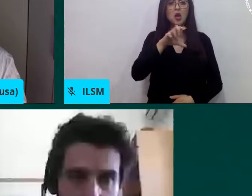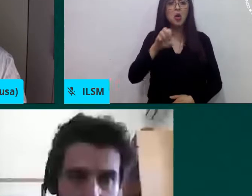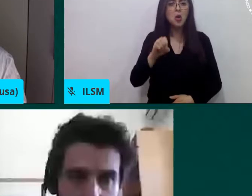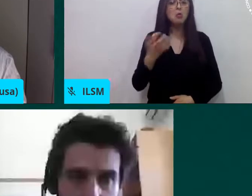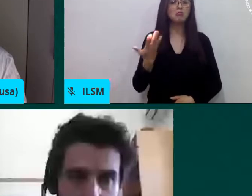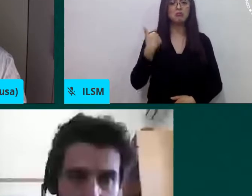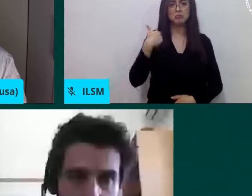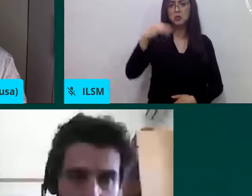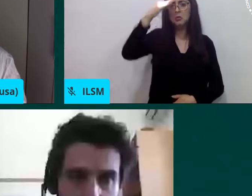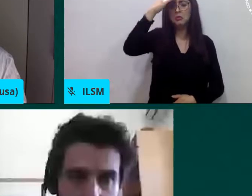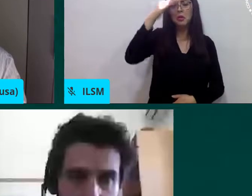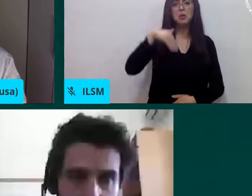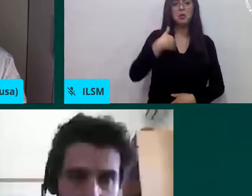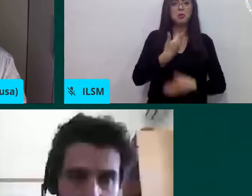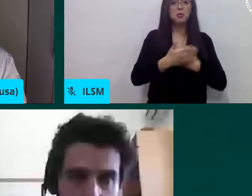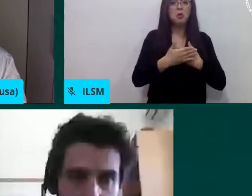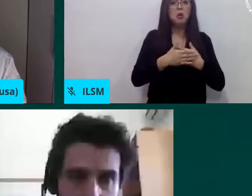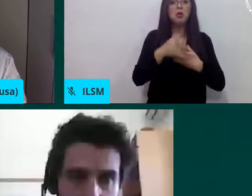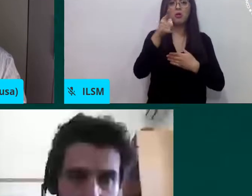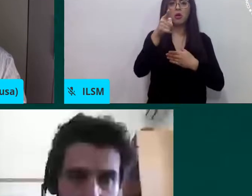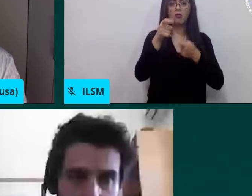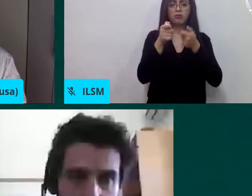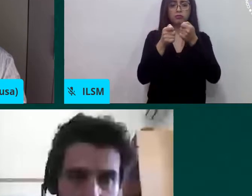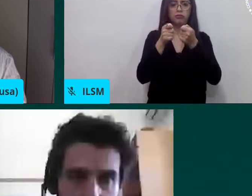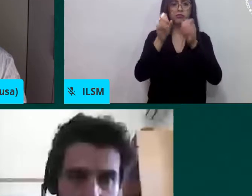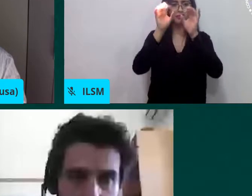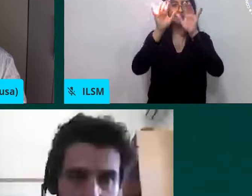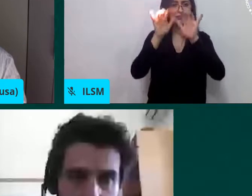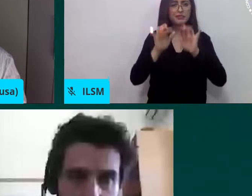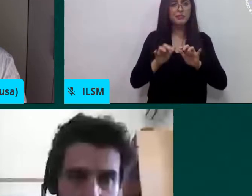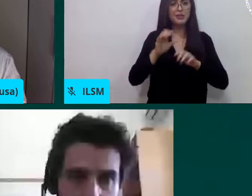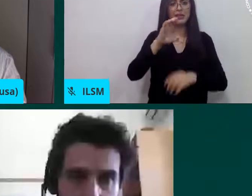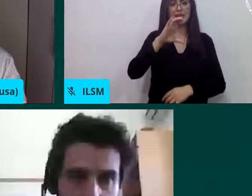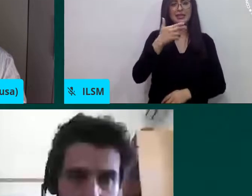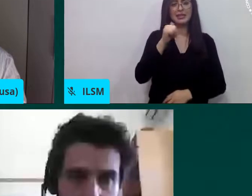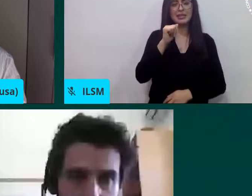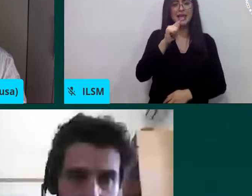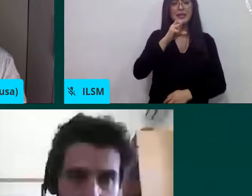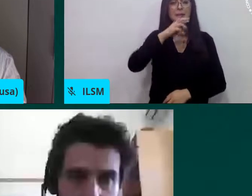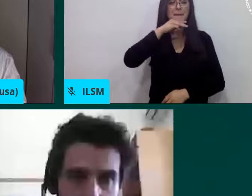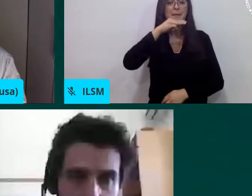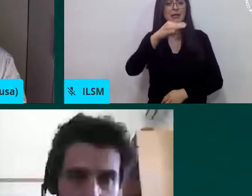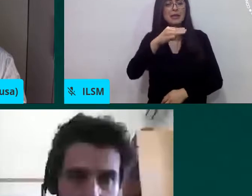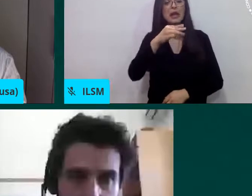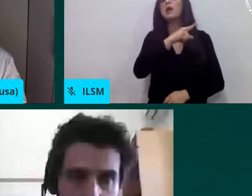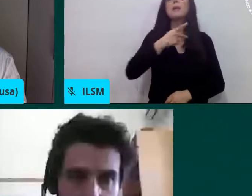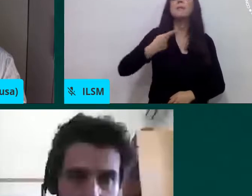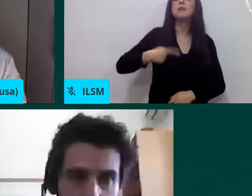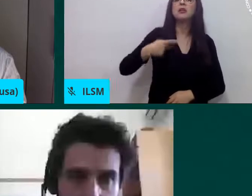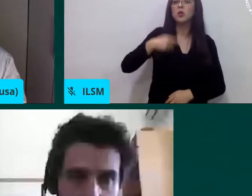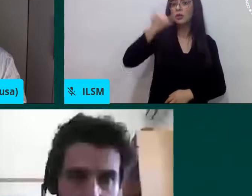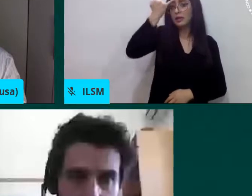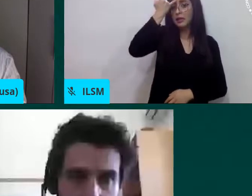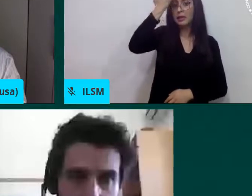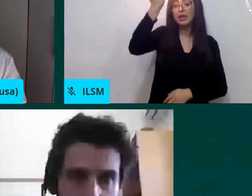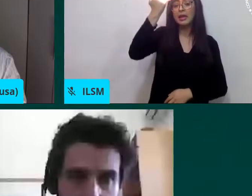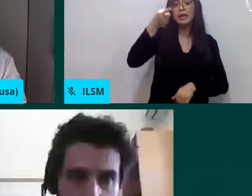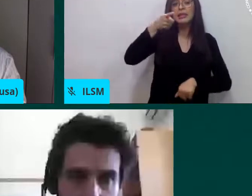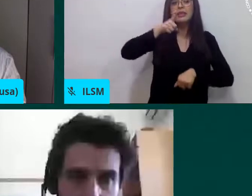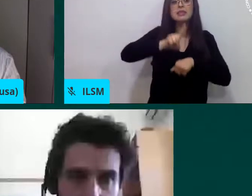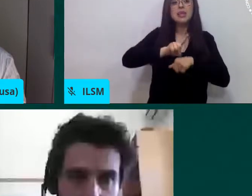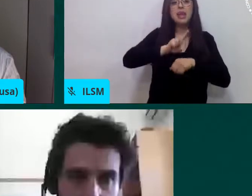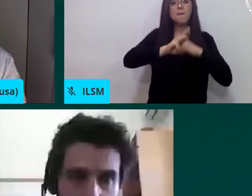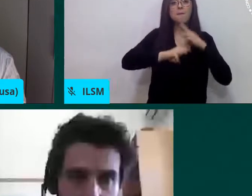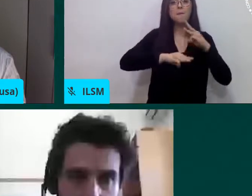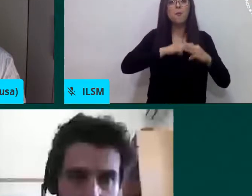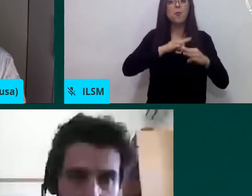todos los asistentes la conozcan. Esta iniciativa del Día Mundial de la Memoria y la Acogida es una